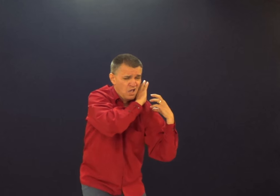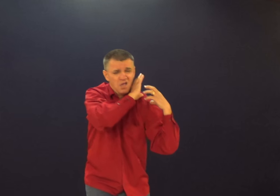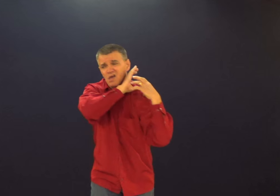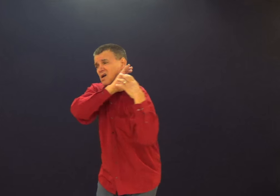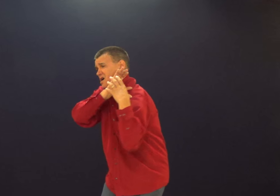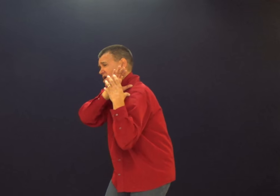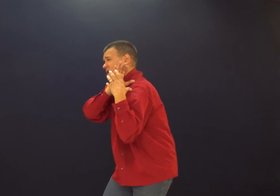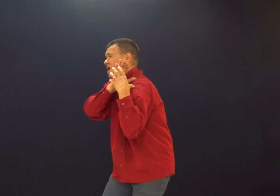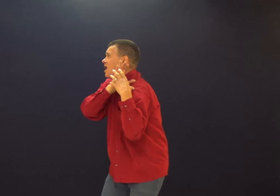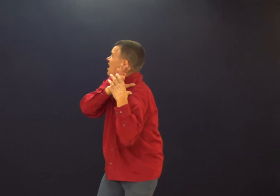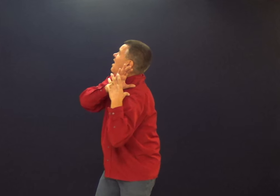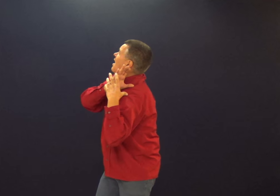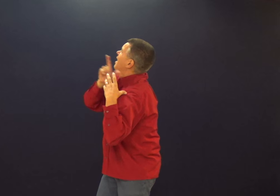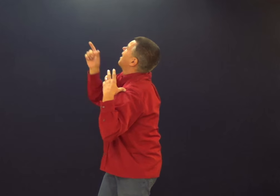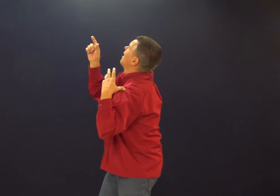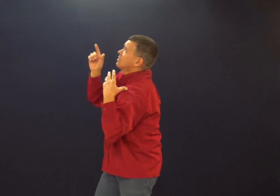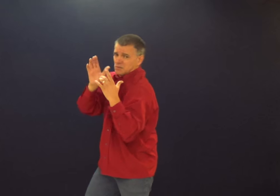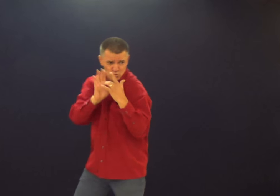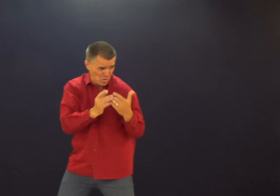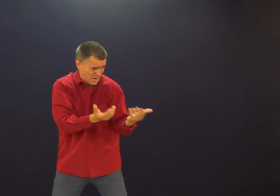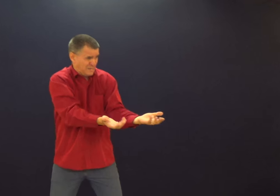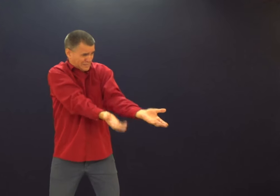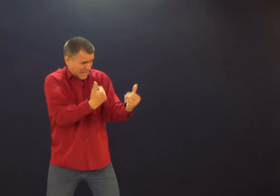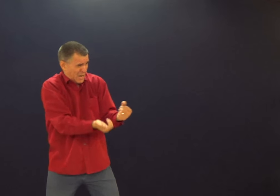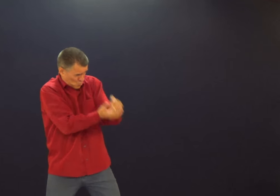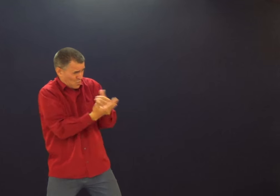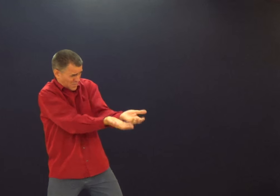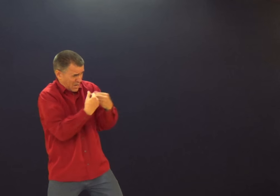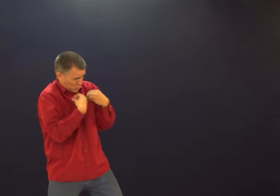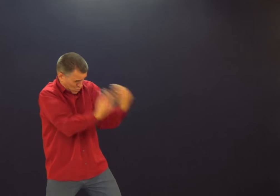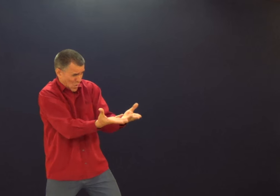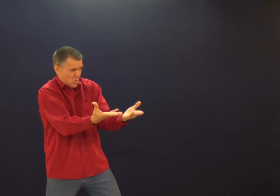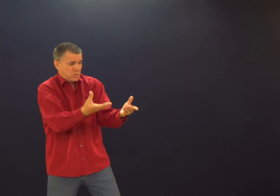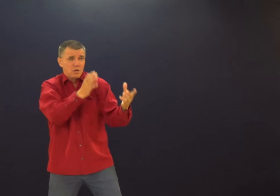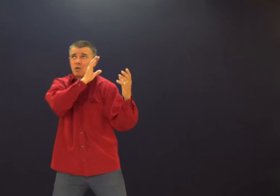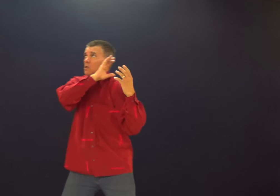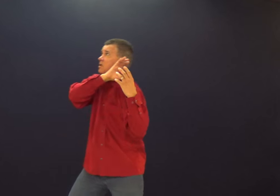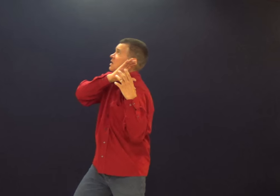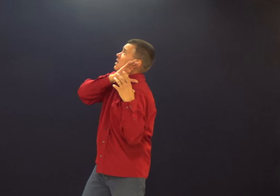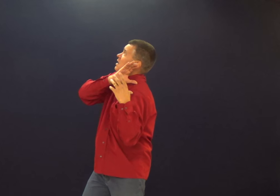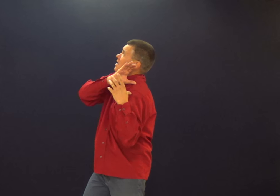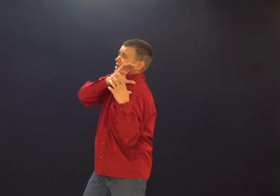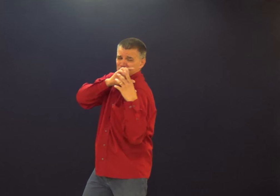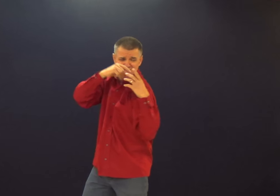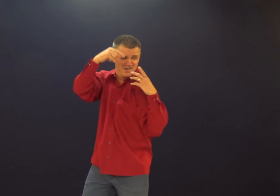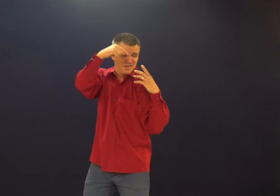está pesando, está doendo, está machucando, Jesus está esperando para que ele possa trocar de fardo com você.